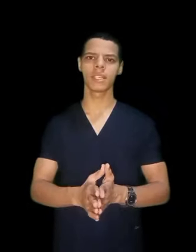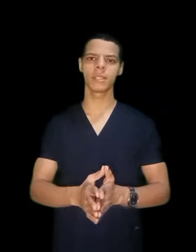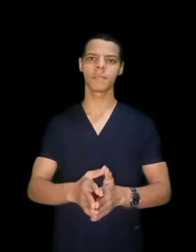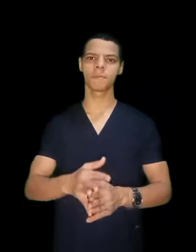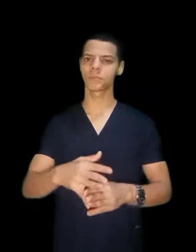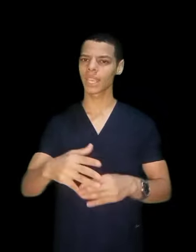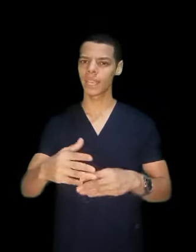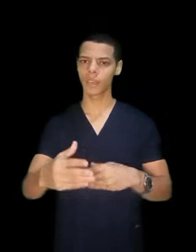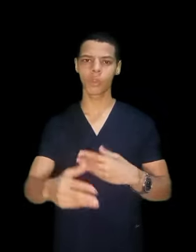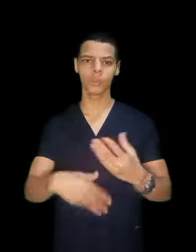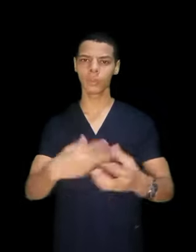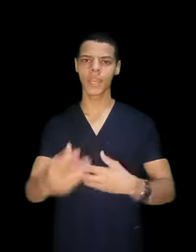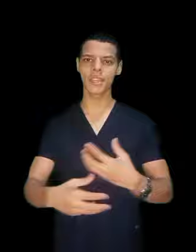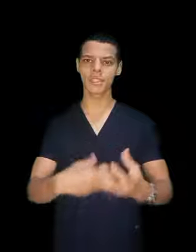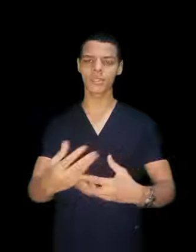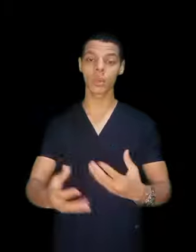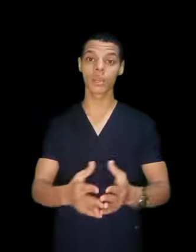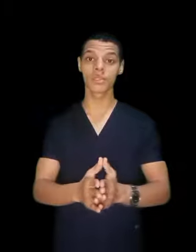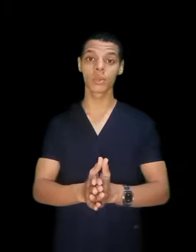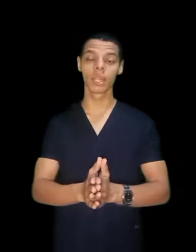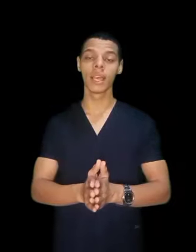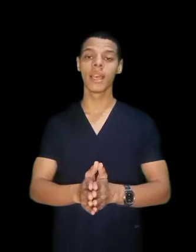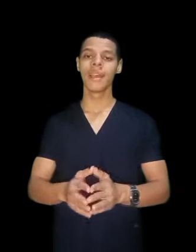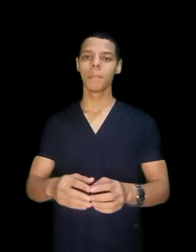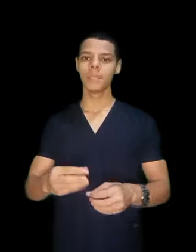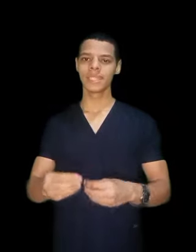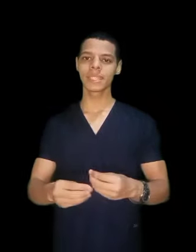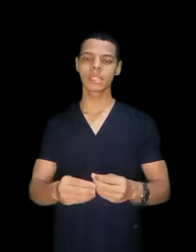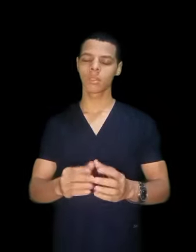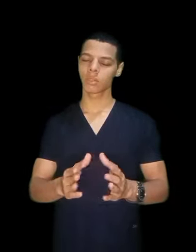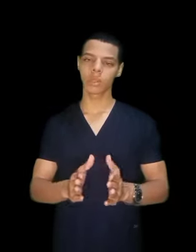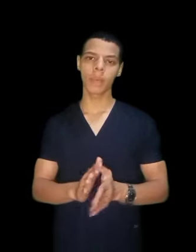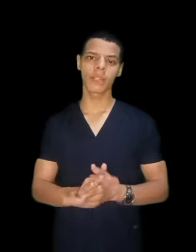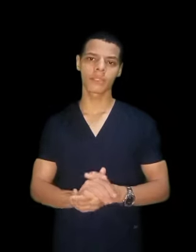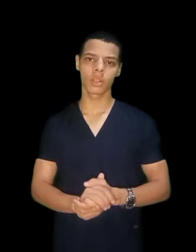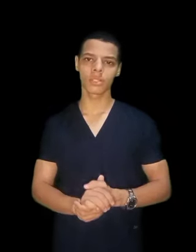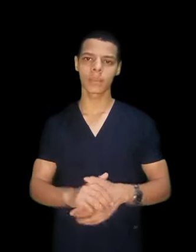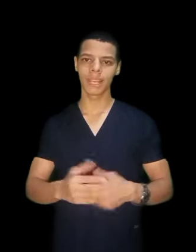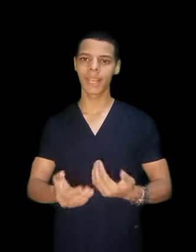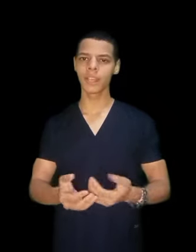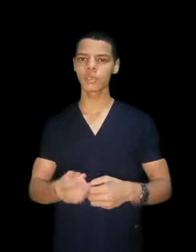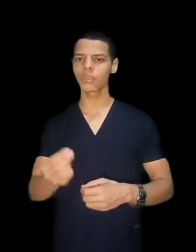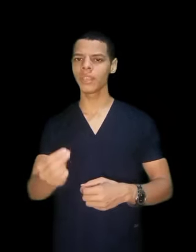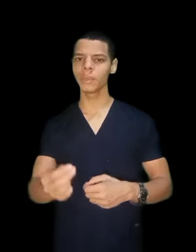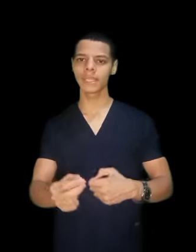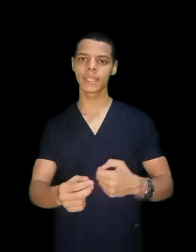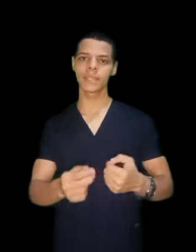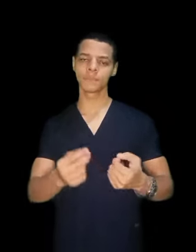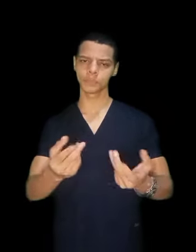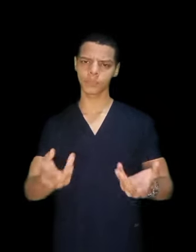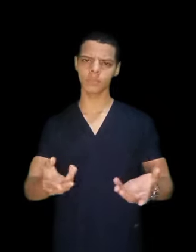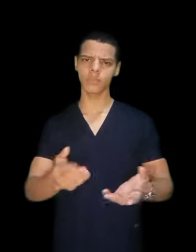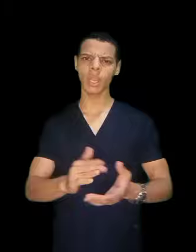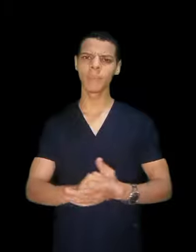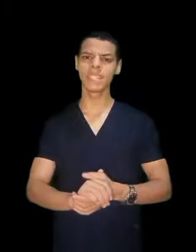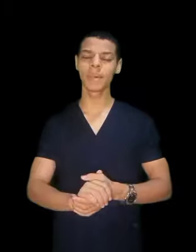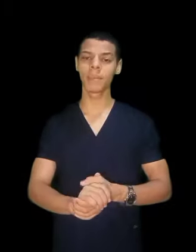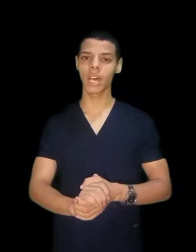كوميونيكيشن، تواصل بتدرس طبعا الدراسة بالإنجليش وفي مادة بتبقى